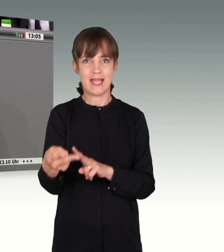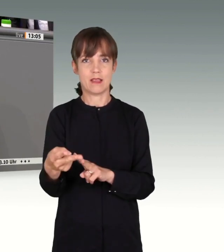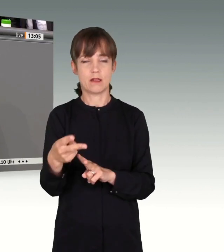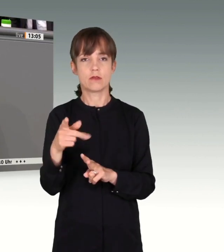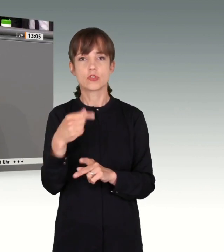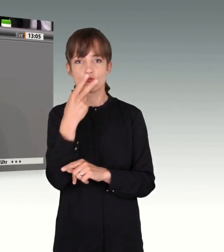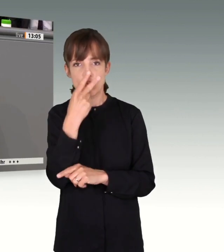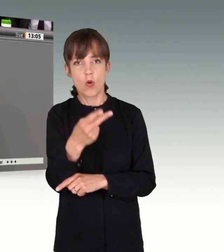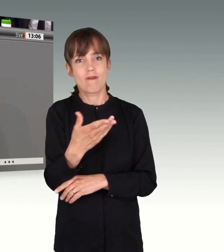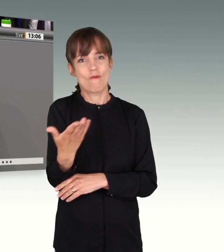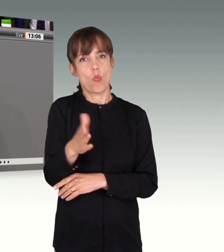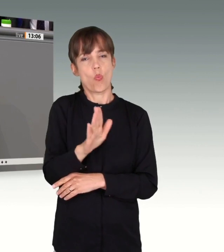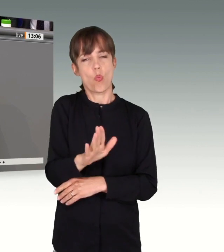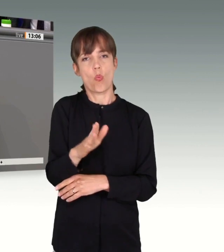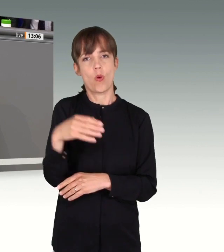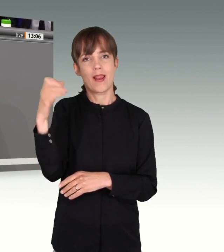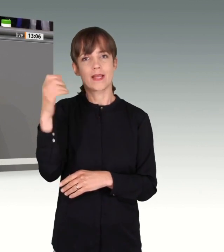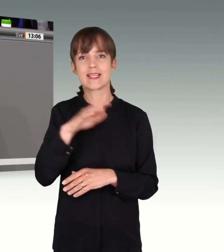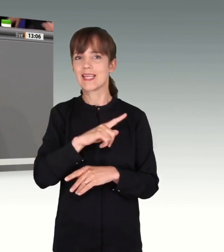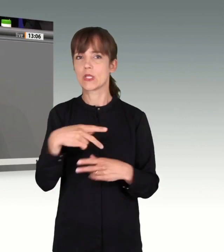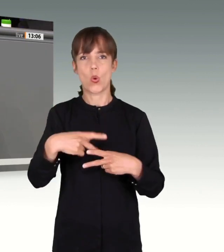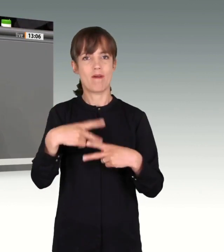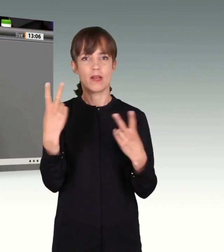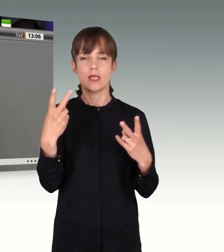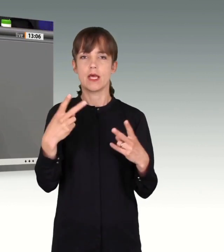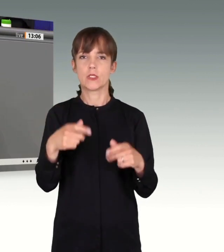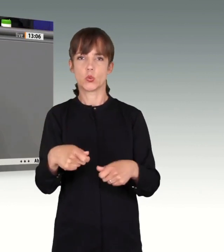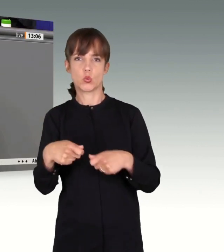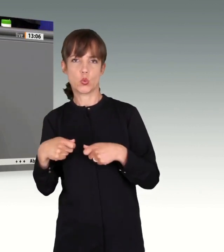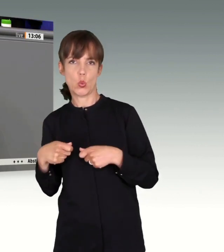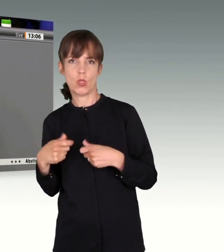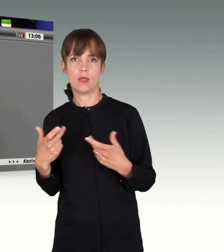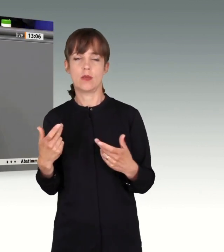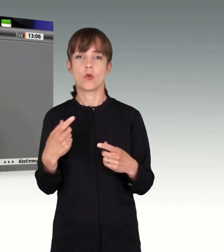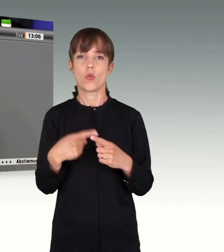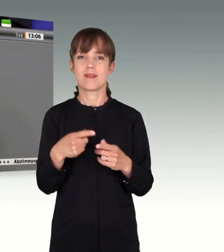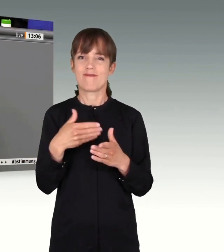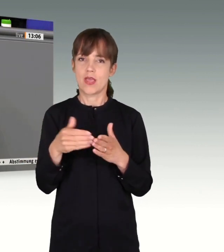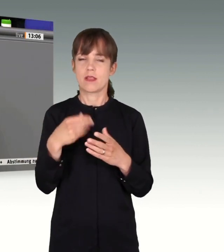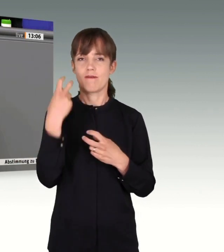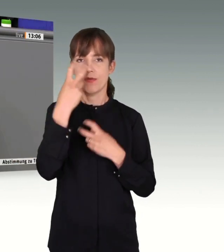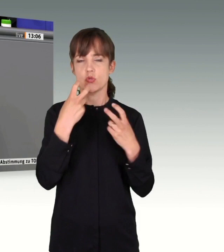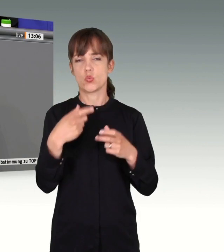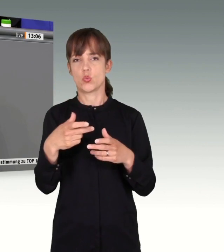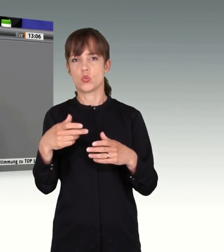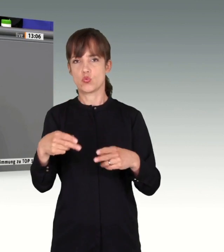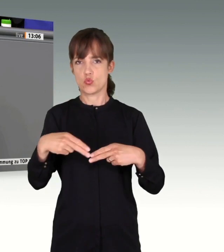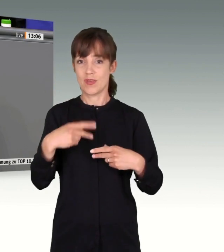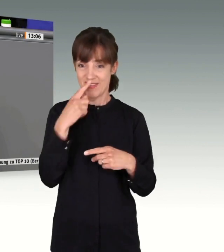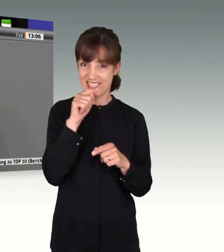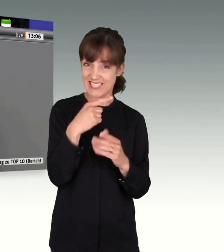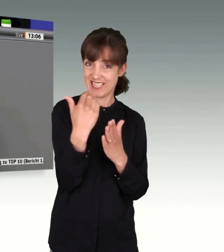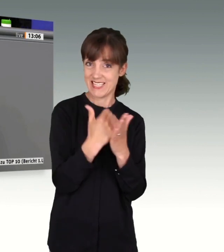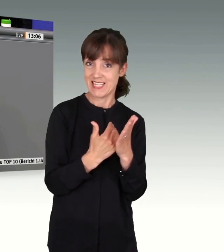gucken, wo sie sich in das Licht der Nicht-Öffentlichkeit zurückgezogen hat. Und weiter versuchen wir zurückzuziehen, wenn wir diese Gesetze